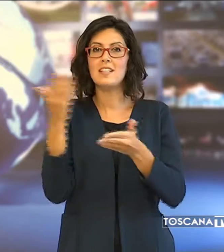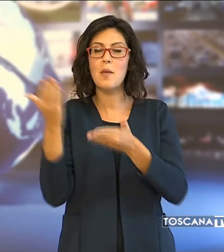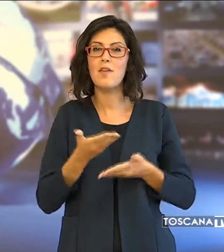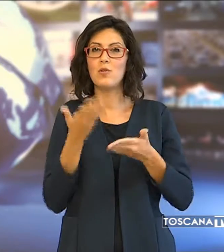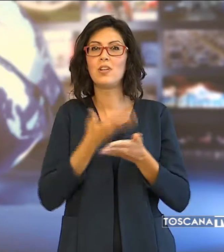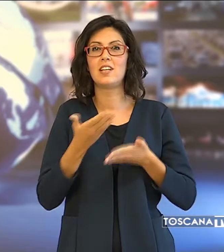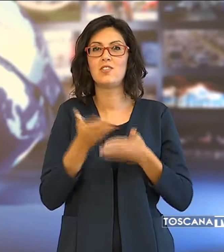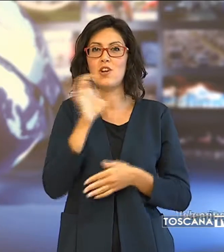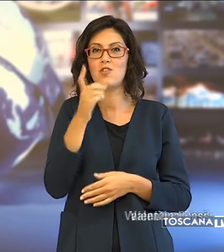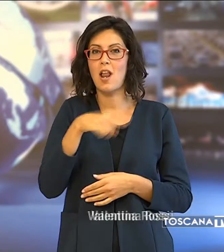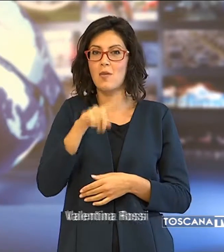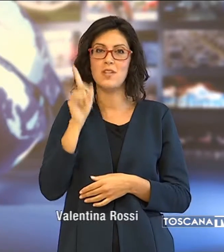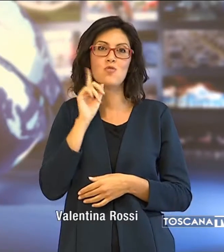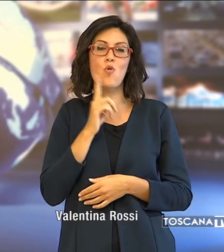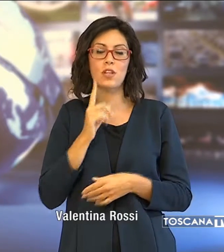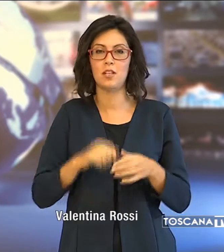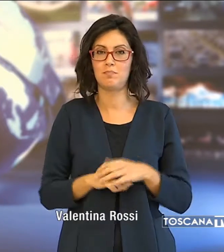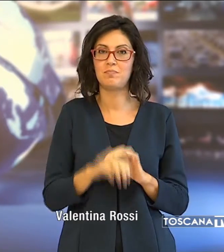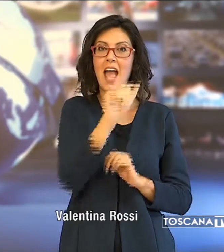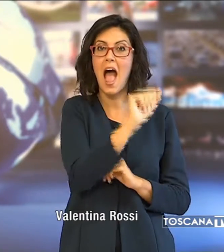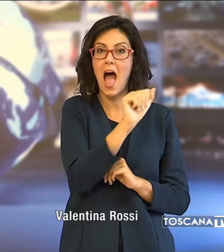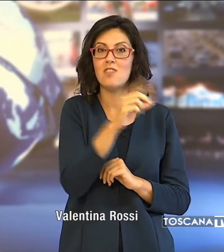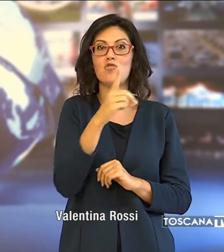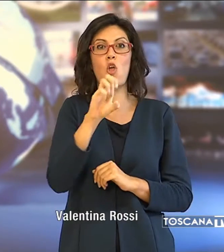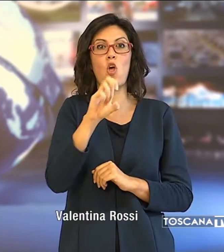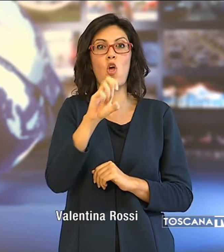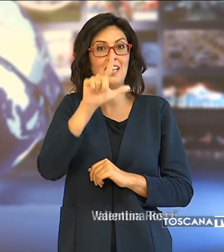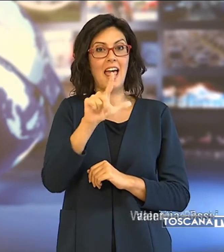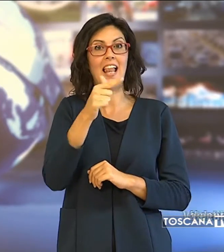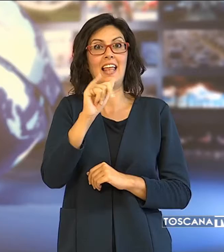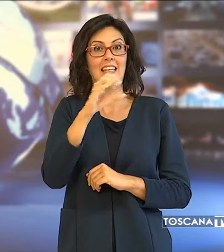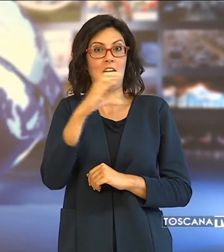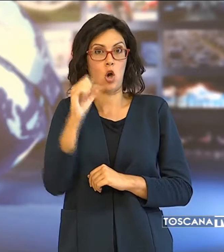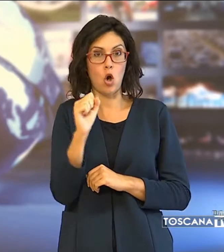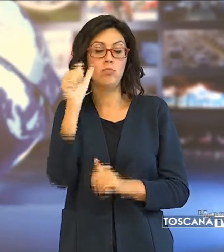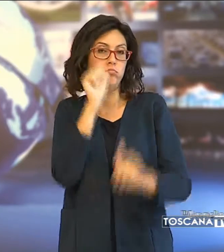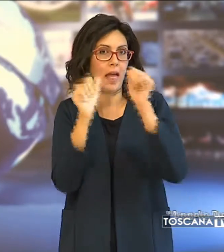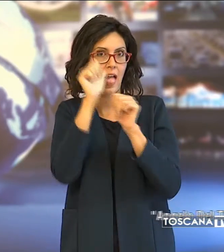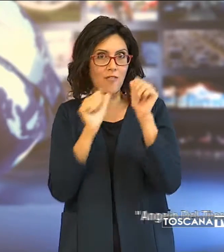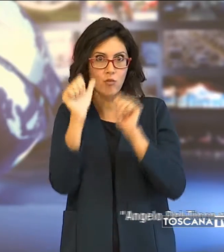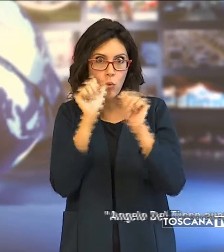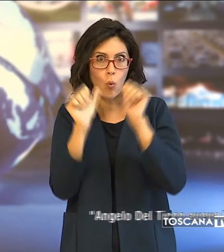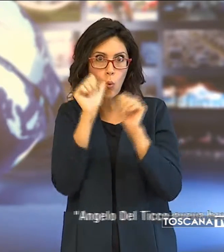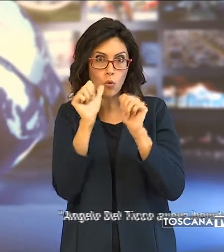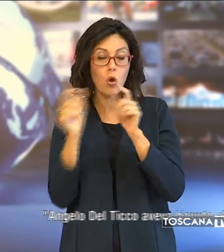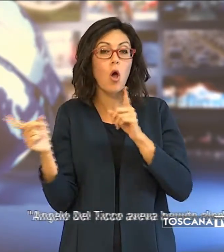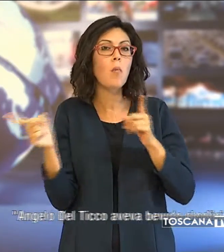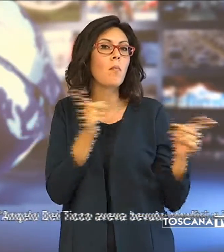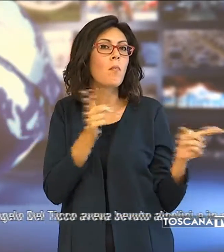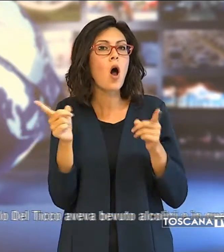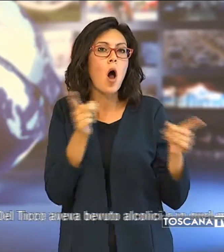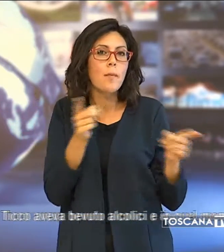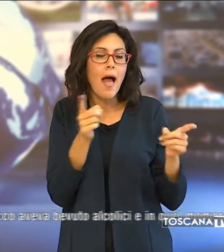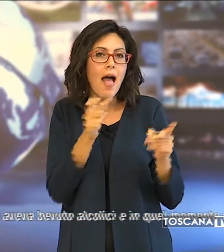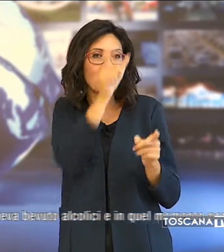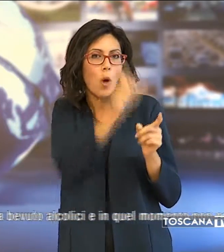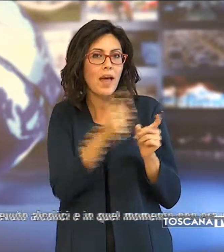Servati al Tg per sordi, Angelo Del Ticco aveva bevuto alcolici, in quel momento non era una